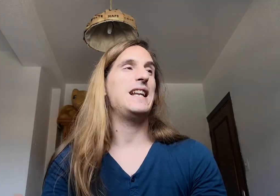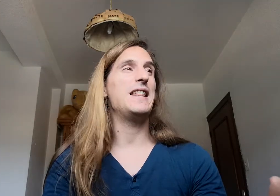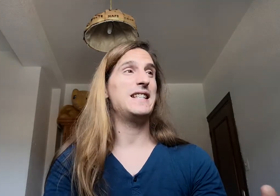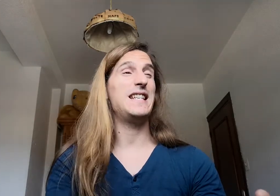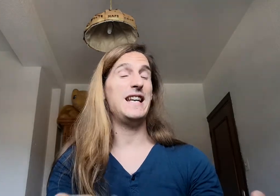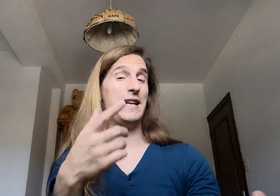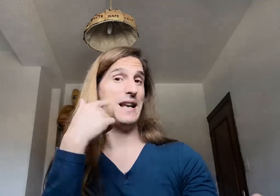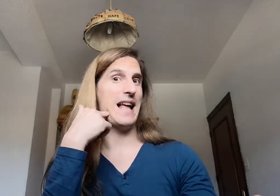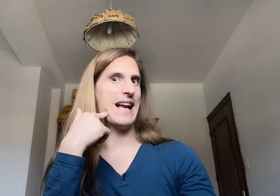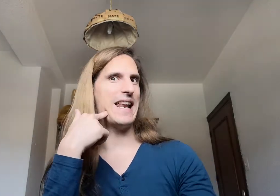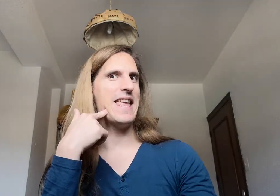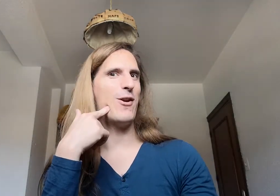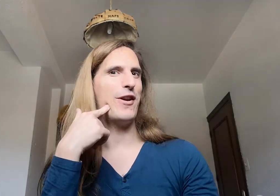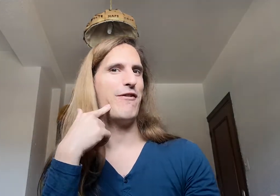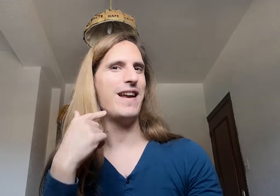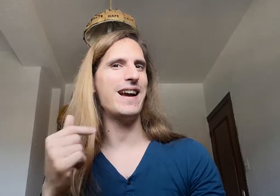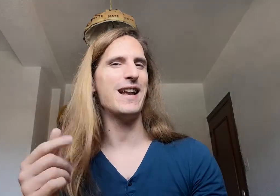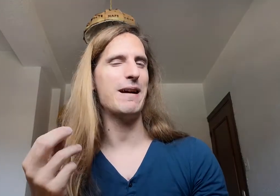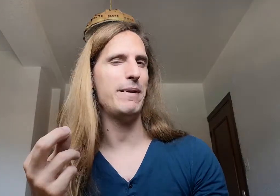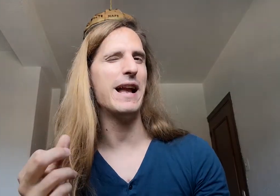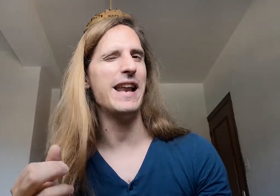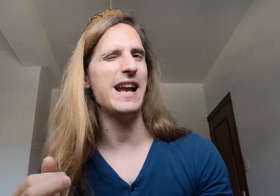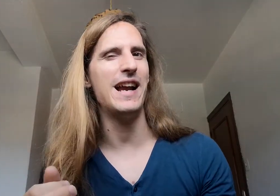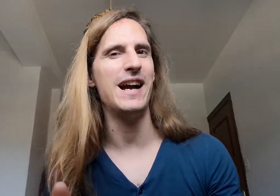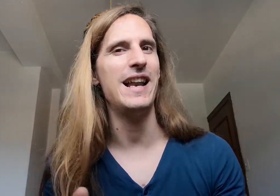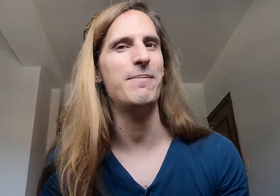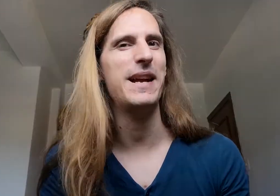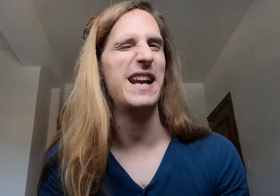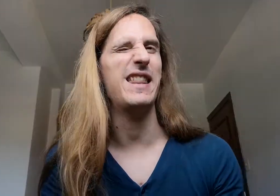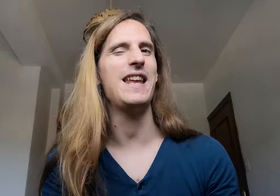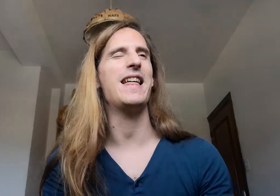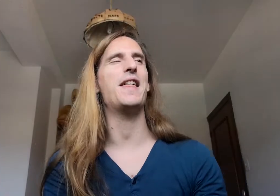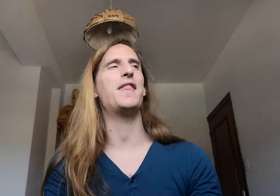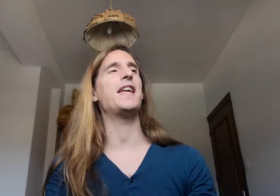si la cara ya lo refleja la picarezca la picardía de decir